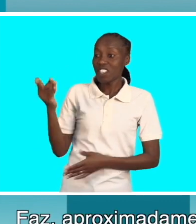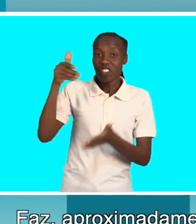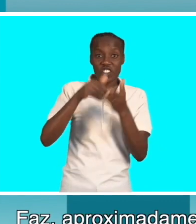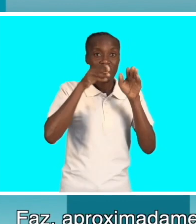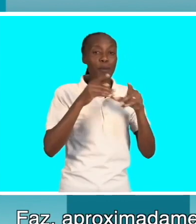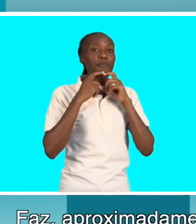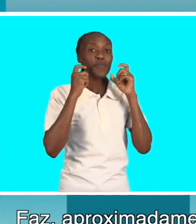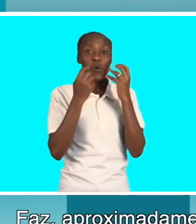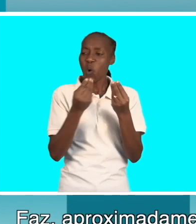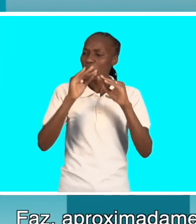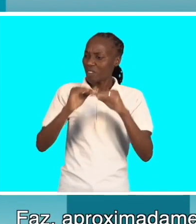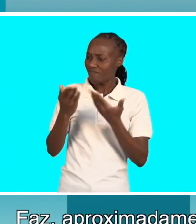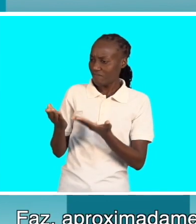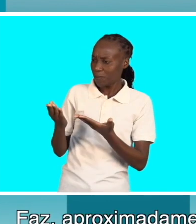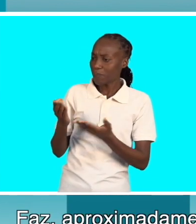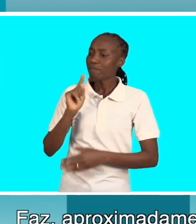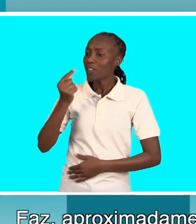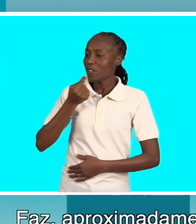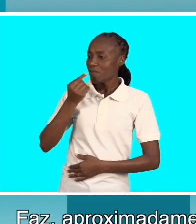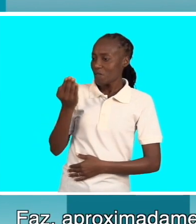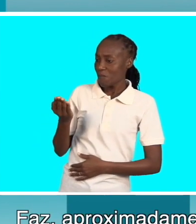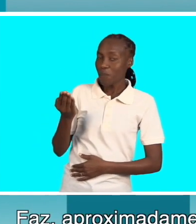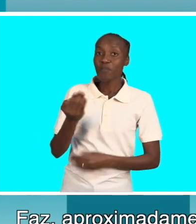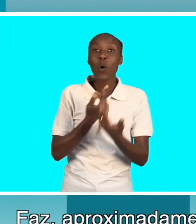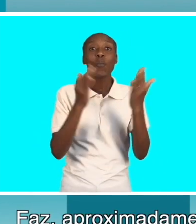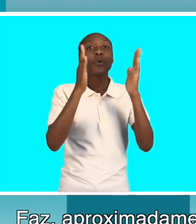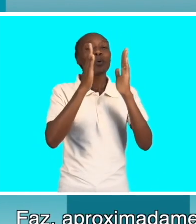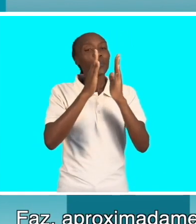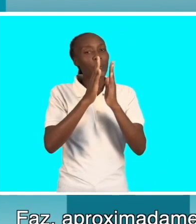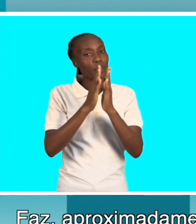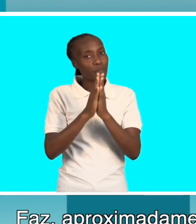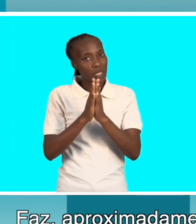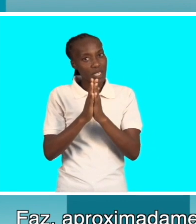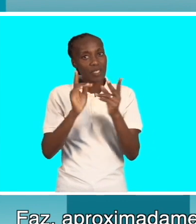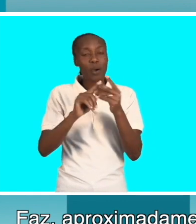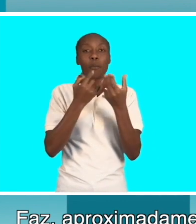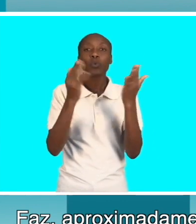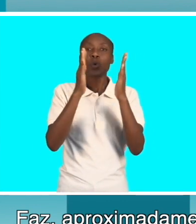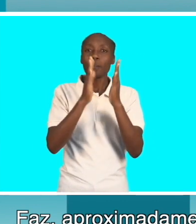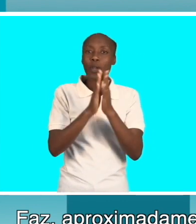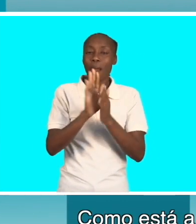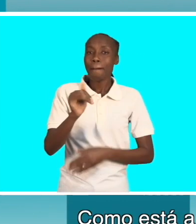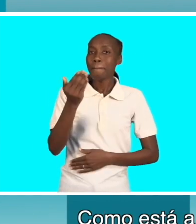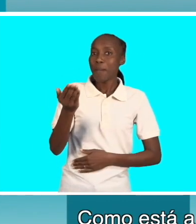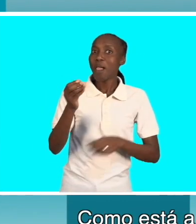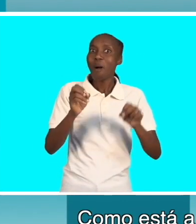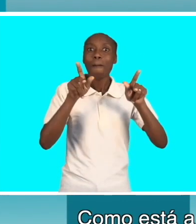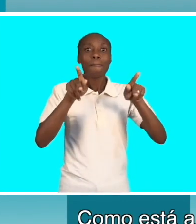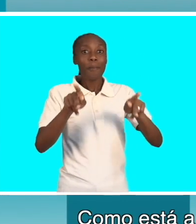aproximadamente há um ano que foi empossada como alta comissária britânica em Moçambique. Como está sendo a estadia aqui em